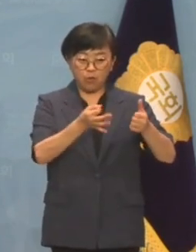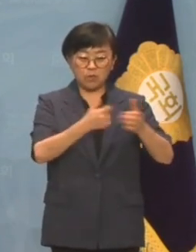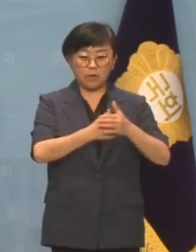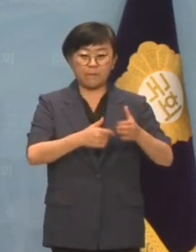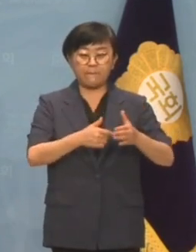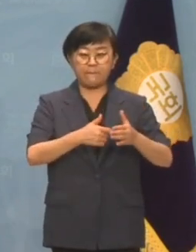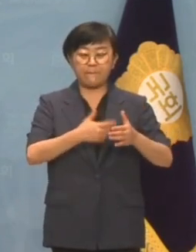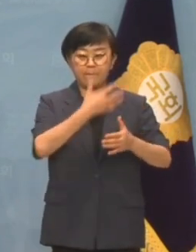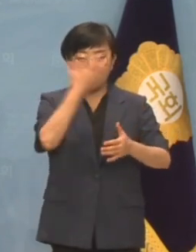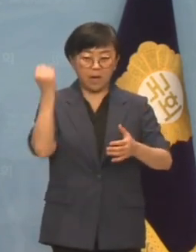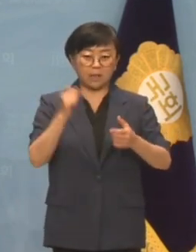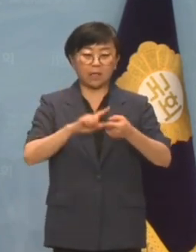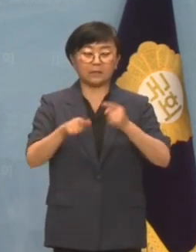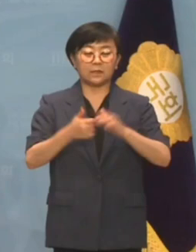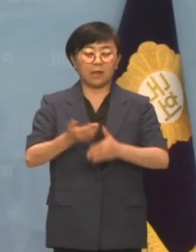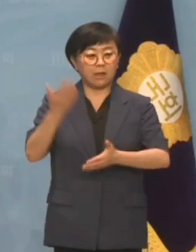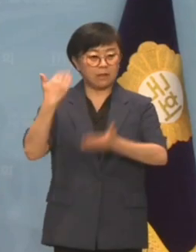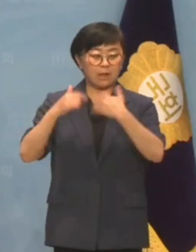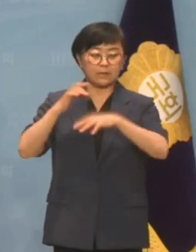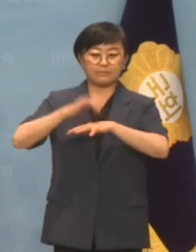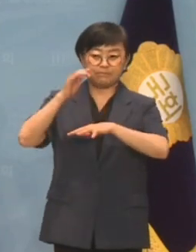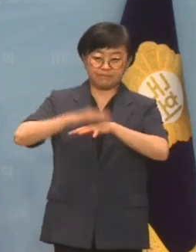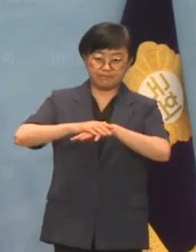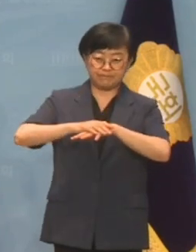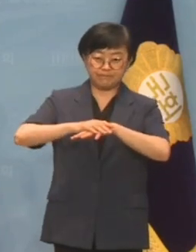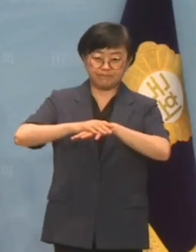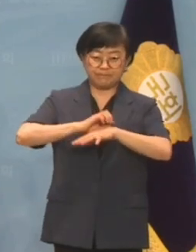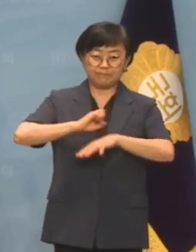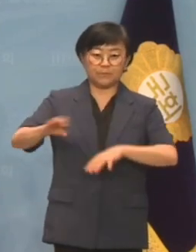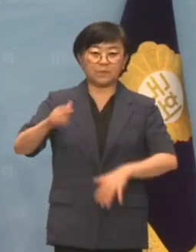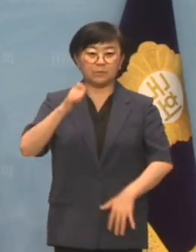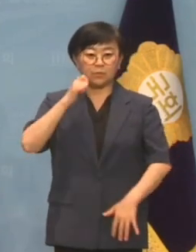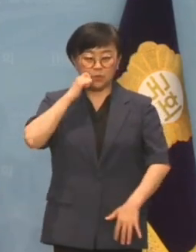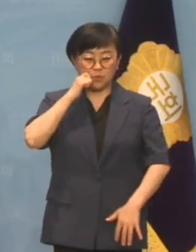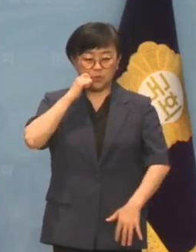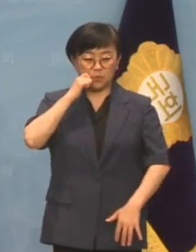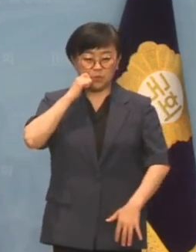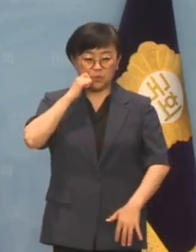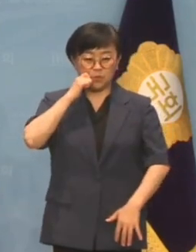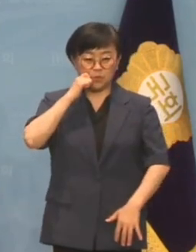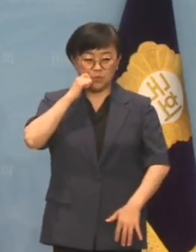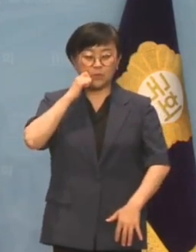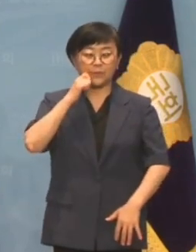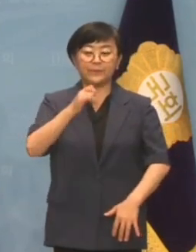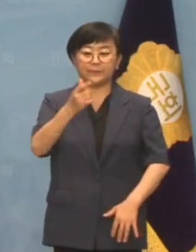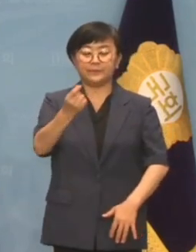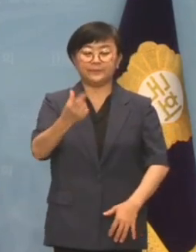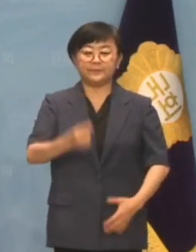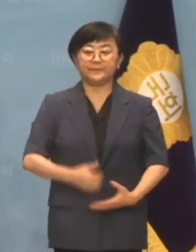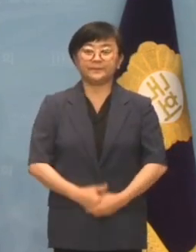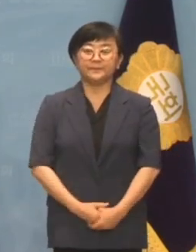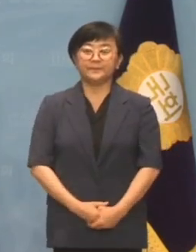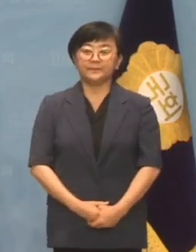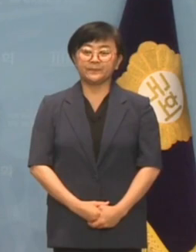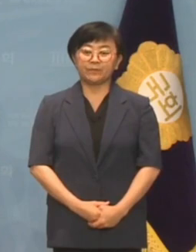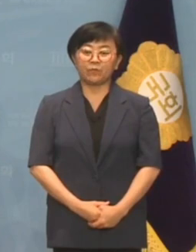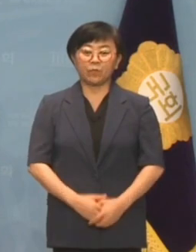지 오래인데도 아직까지 옛날 버릇을 버리지 못한 것 같습니다.